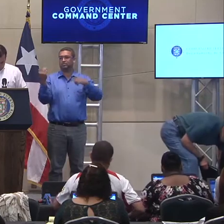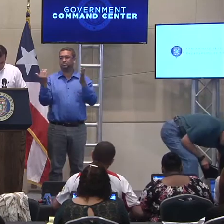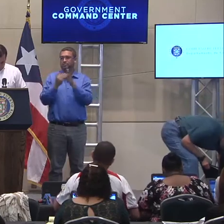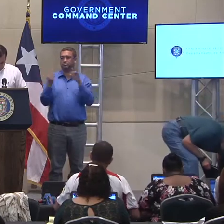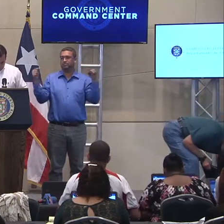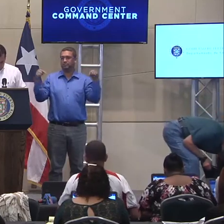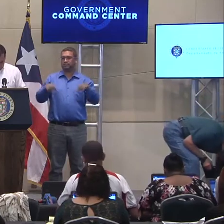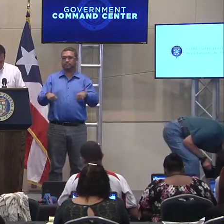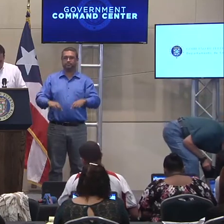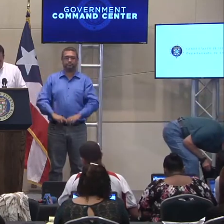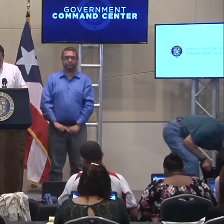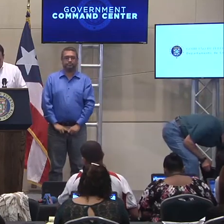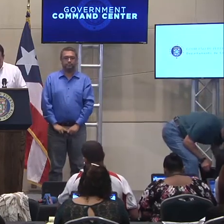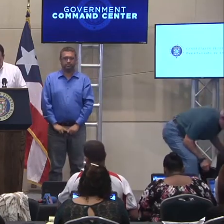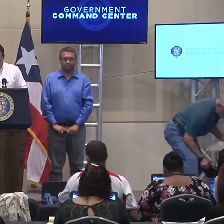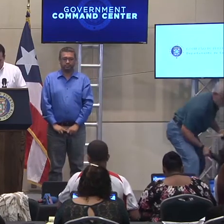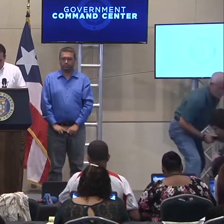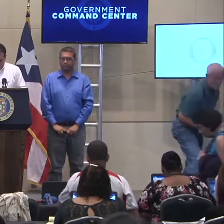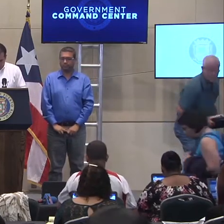salón. Gracias.